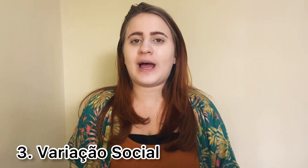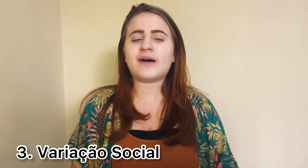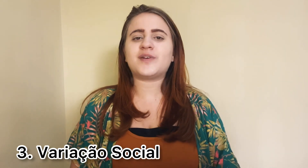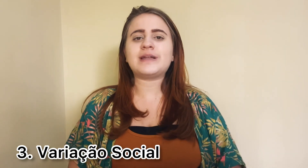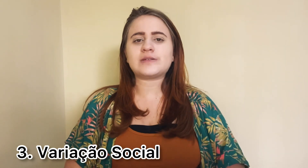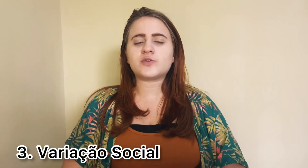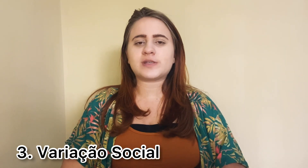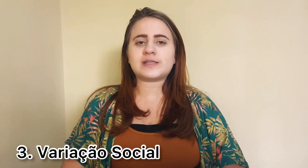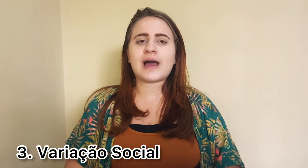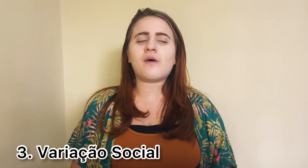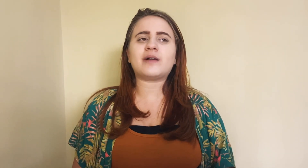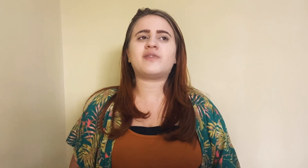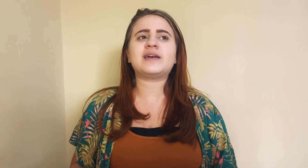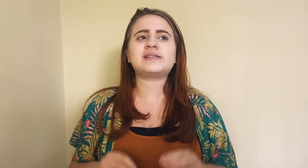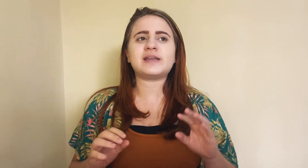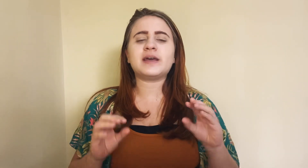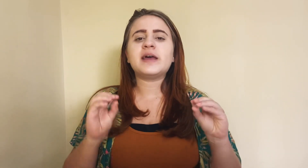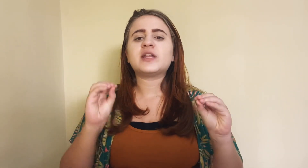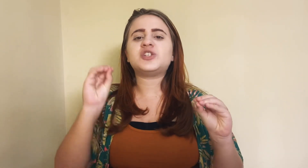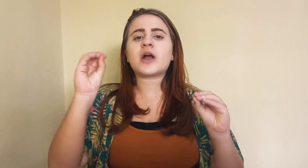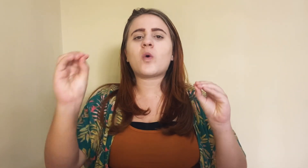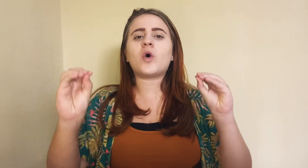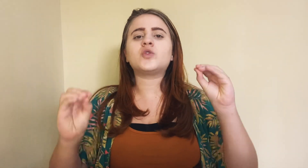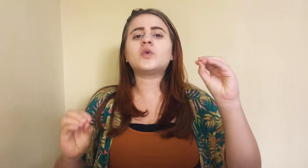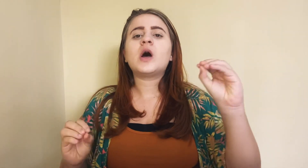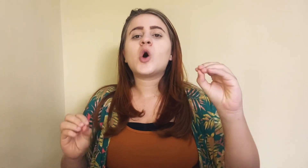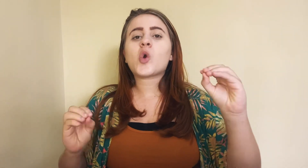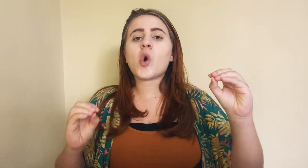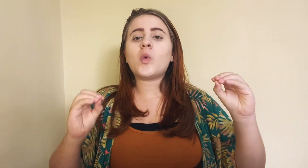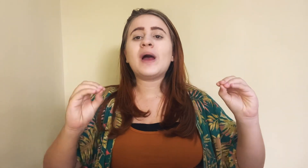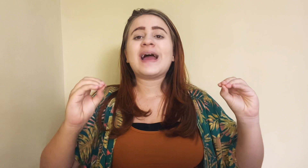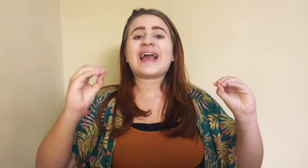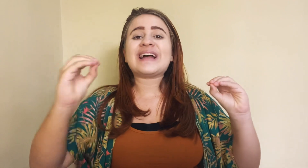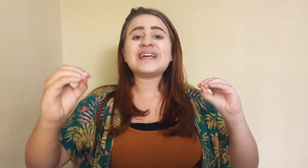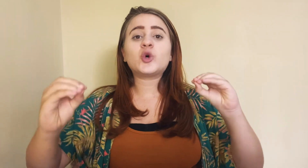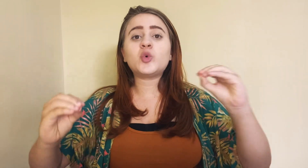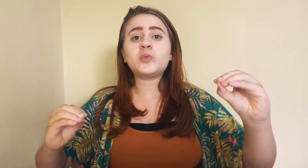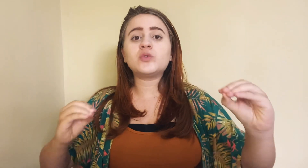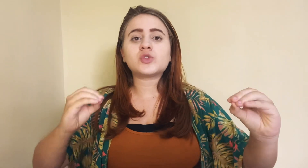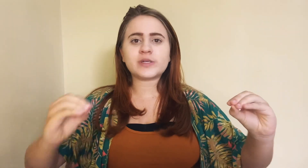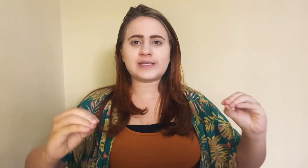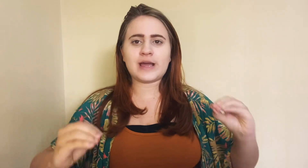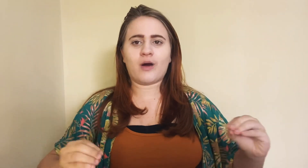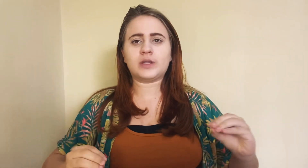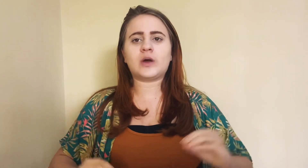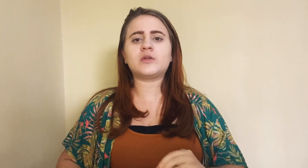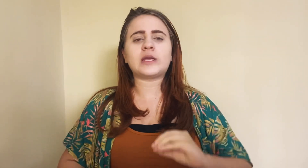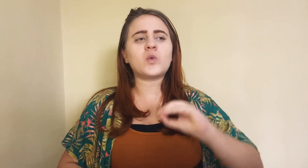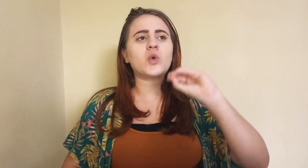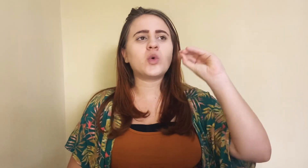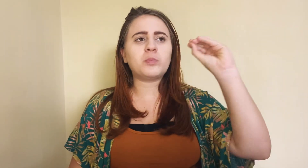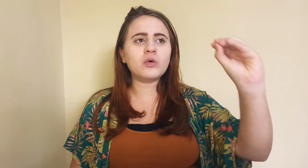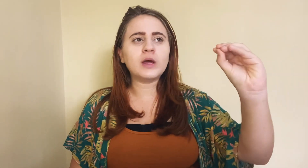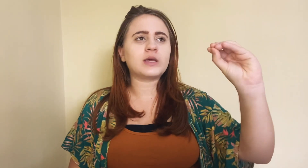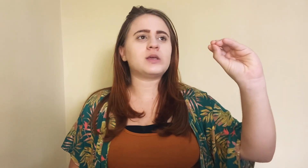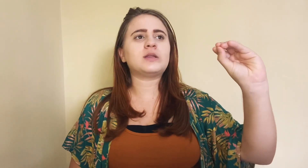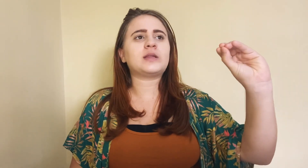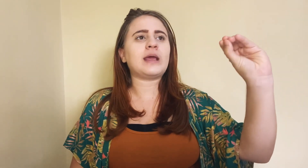tá? A variação social, ela vai ser de acordo com cada grupo social. Então, eu tenho um grupo que tem